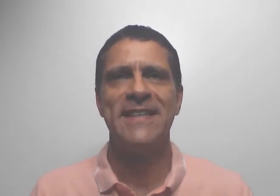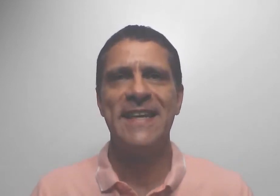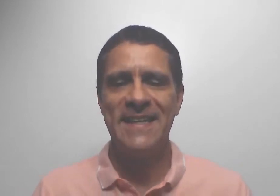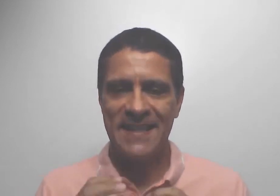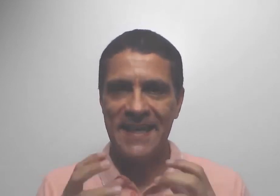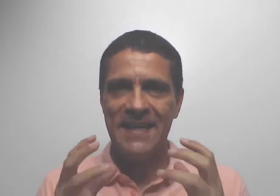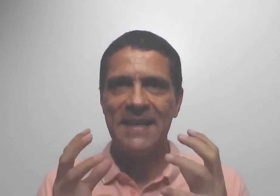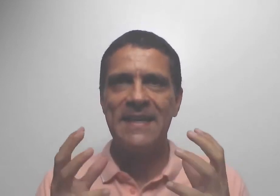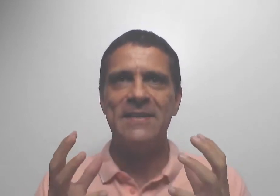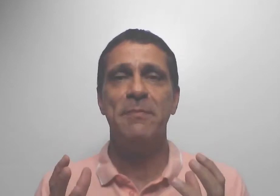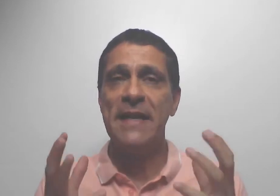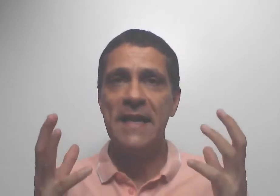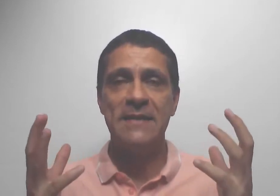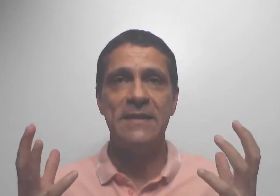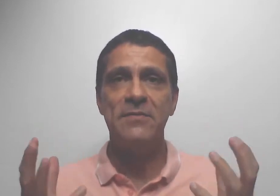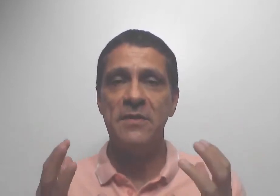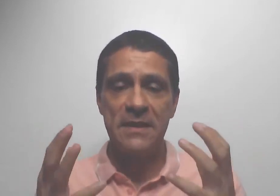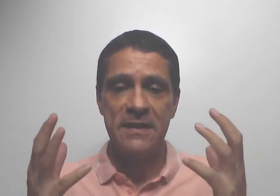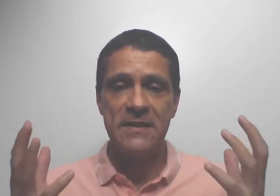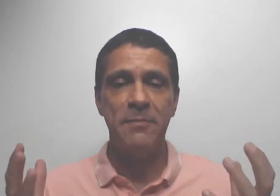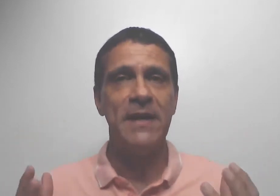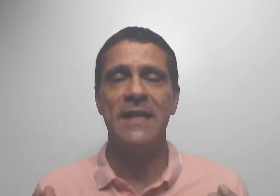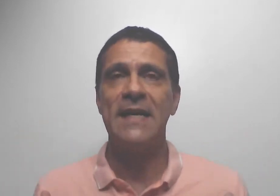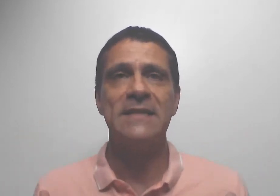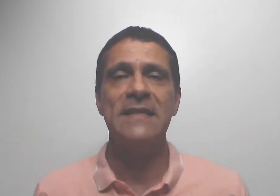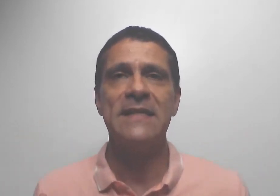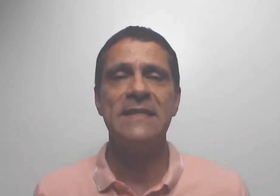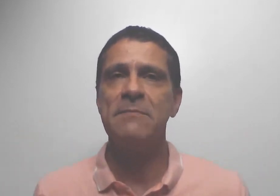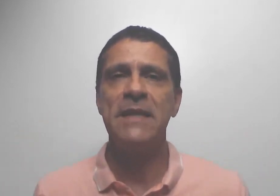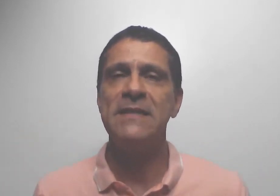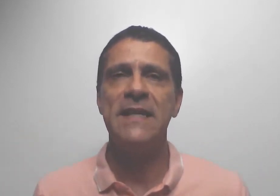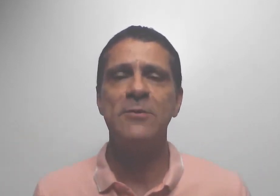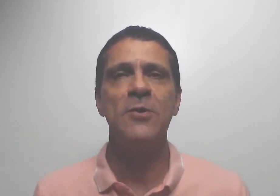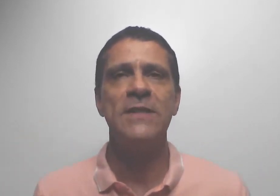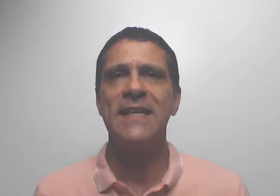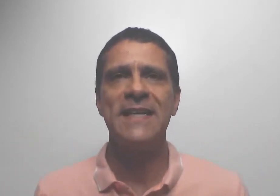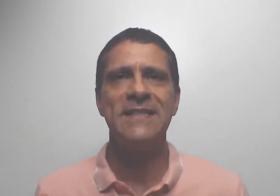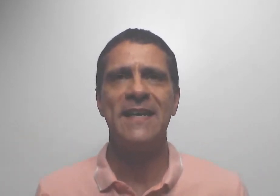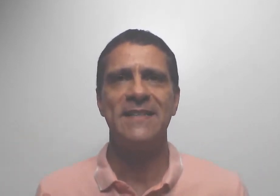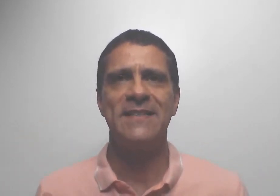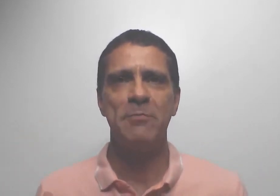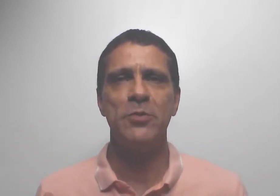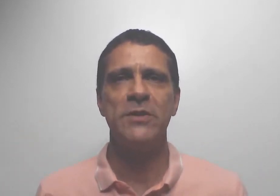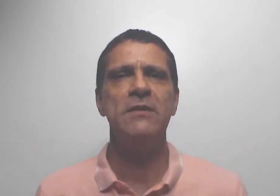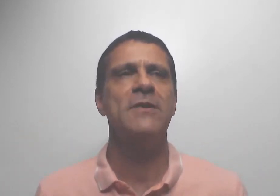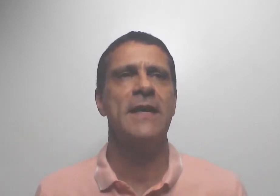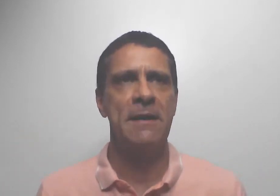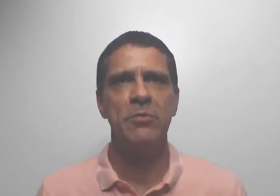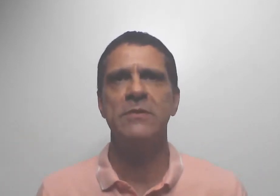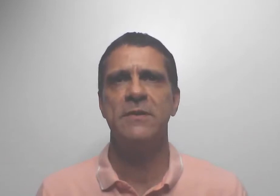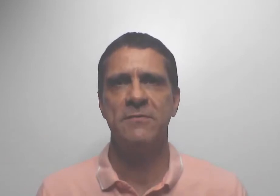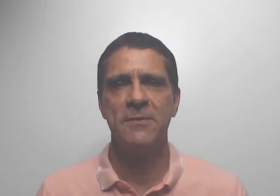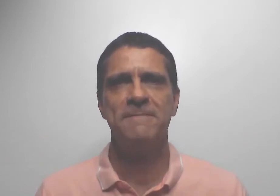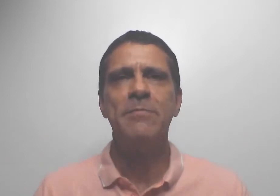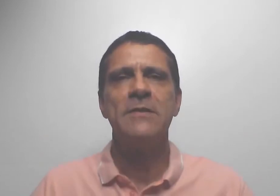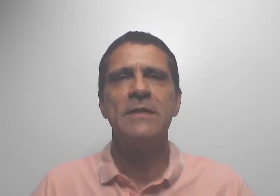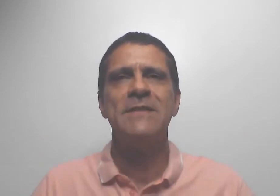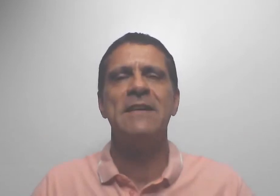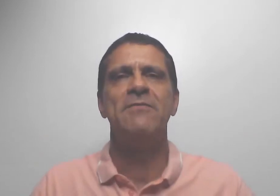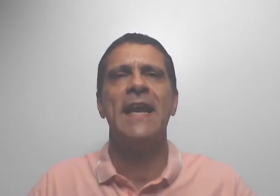tem que ter experiência e despertar essas sensibilizações energéticas. É possível? É possível. É possível. Sem